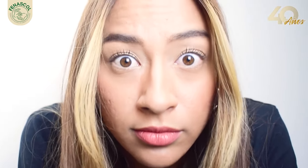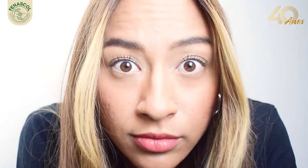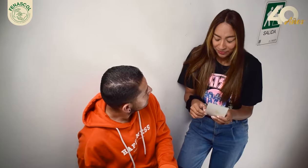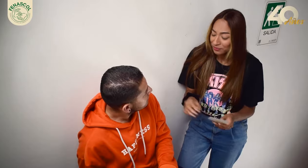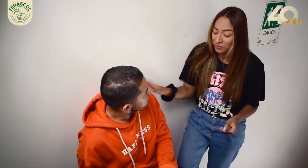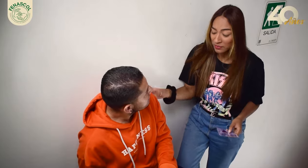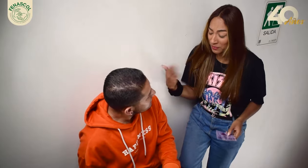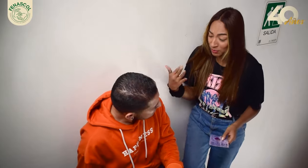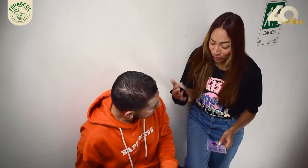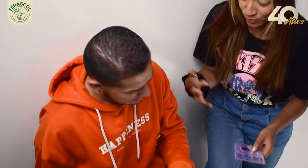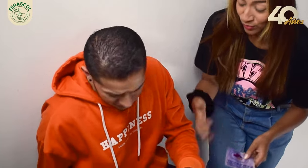Vamos, vamos, vamos